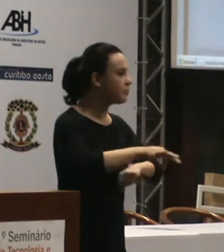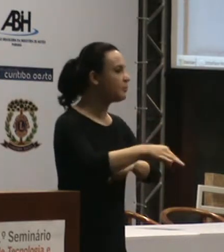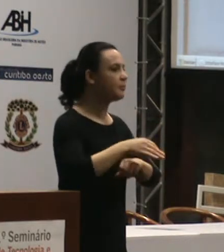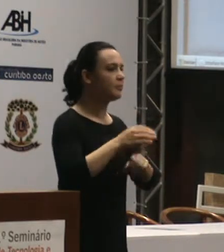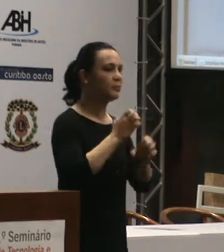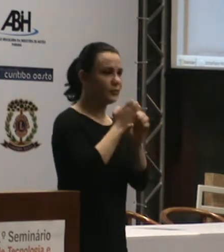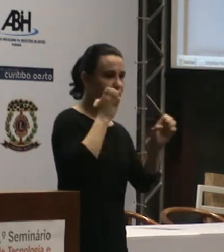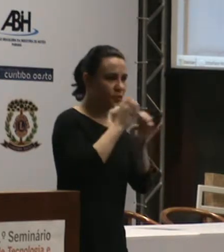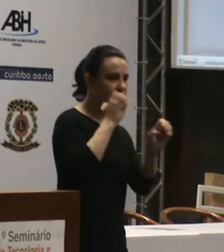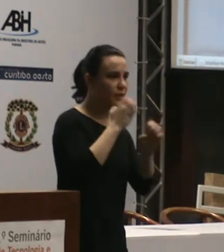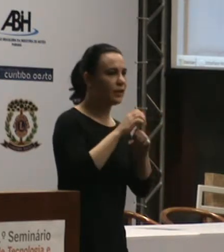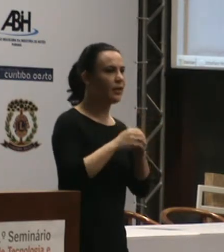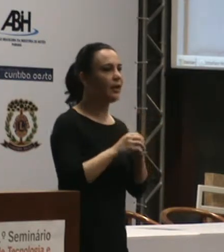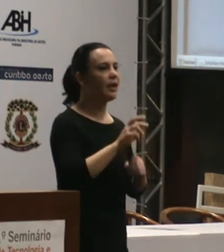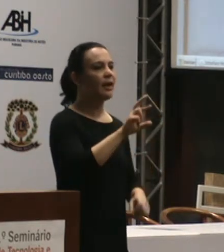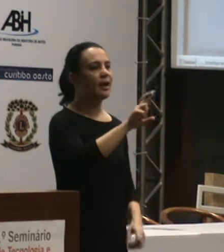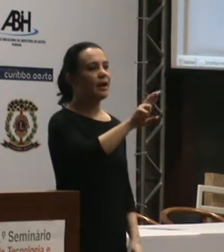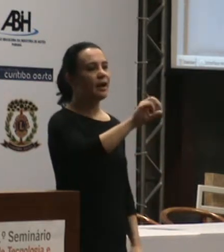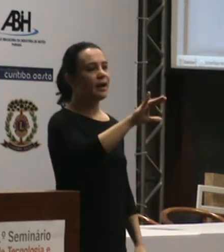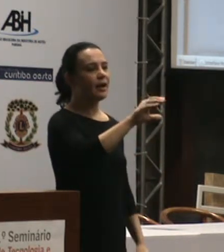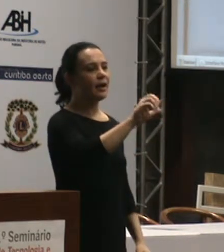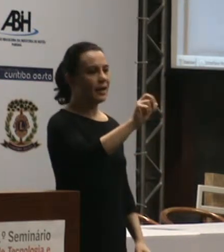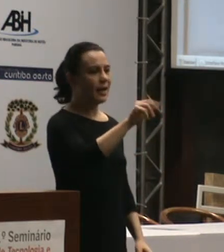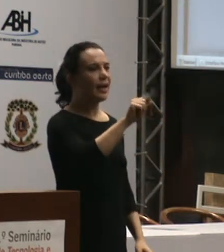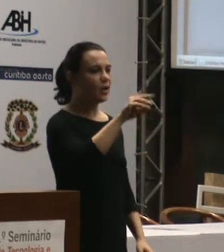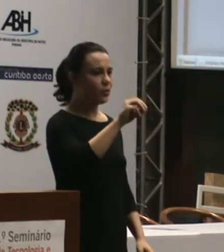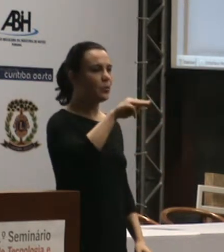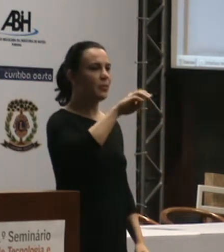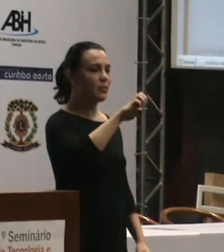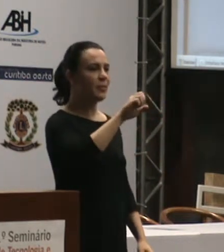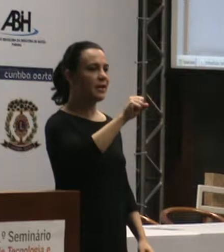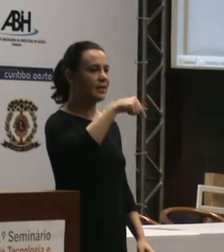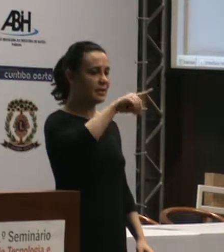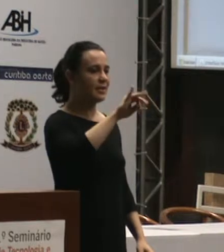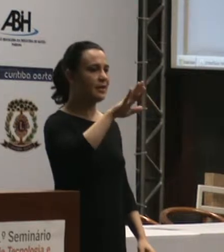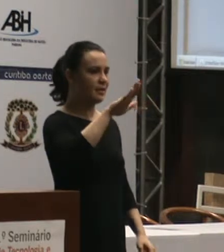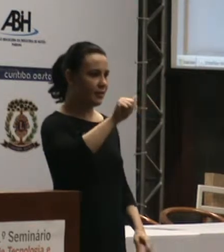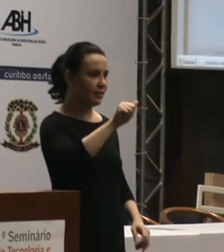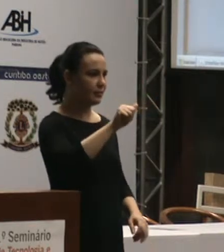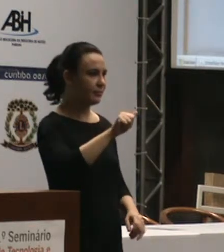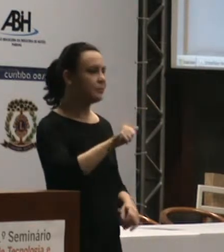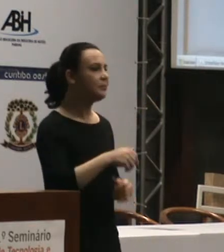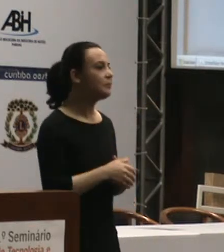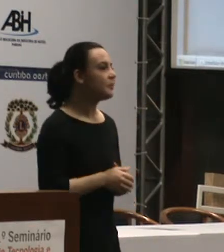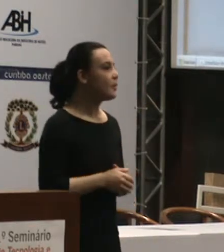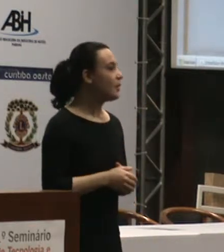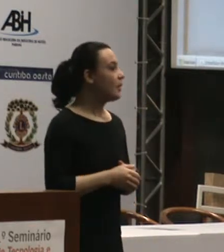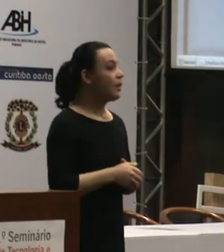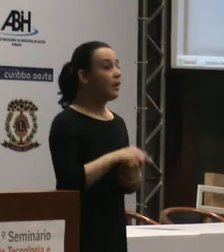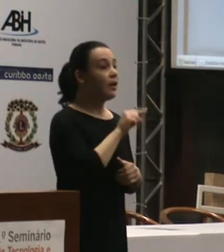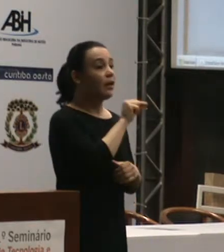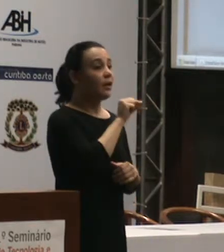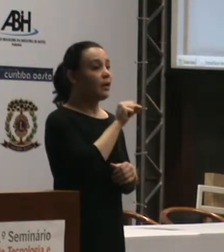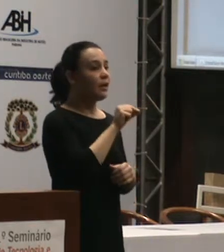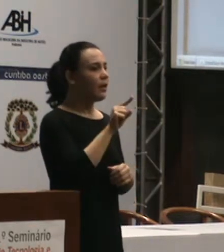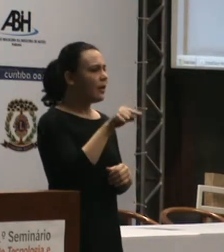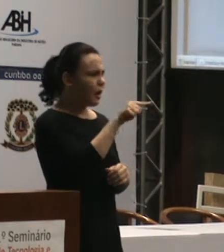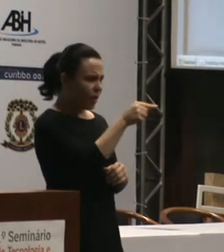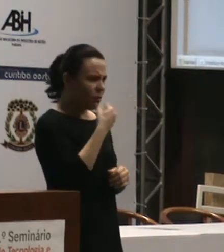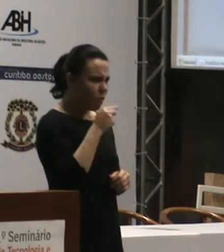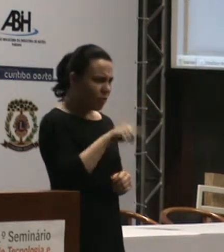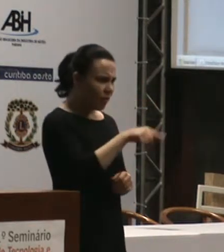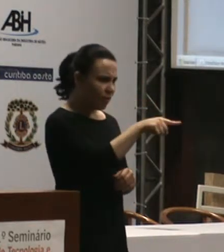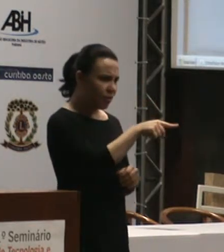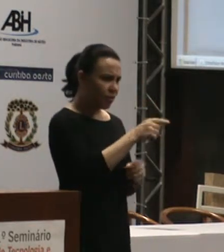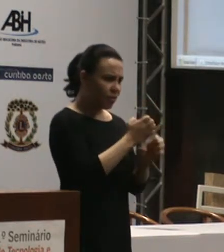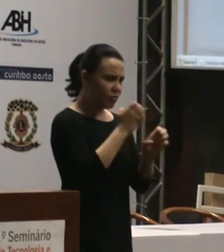por ser uma instituição pública principalmente, tem aqueles entrados burocráticos